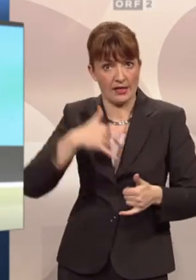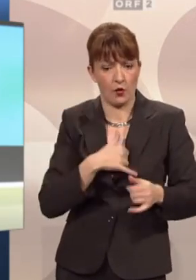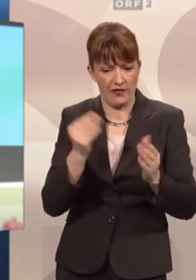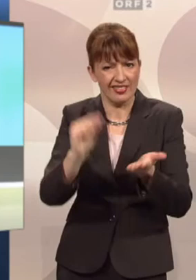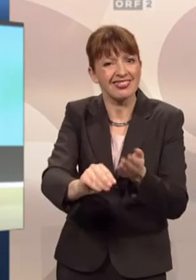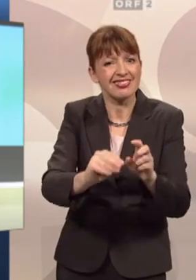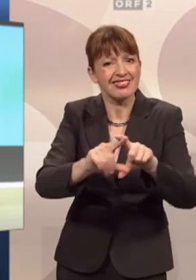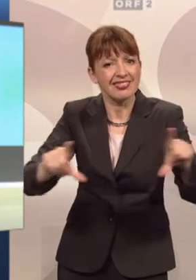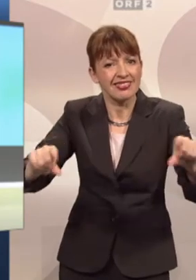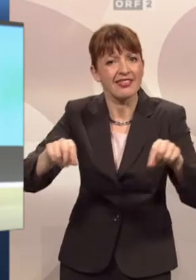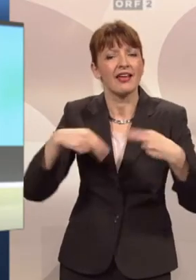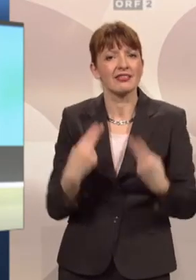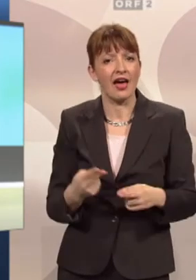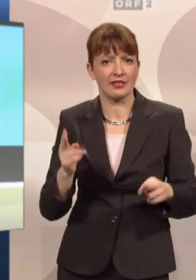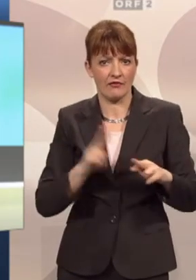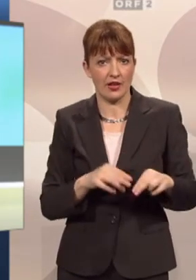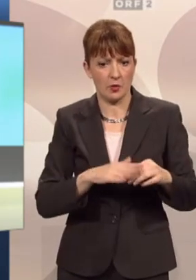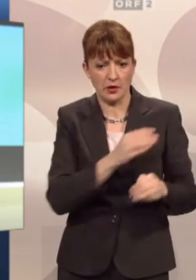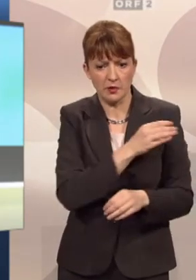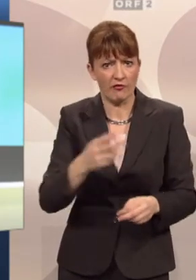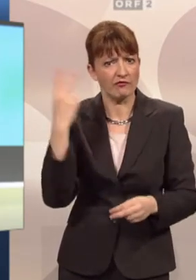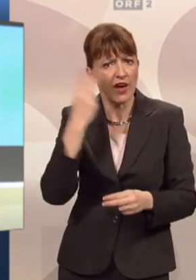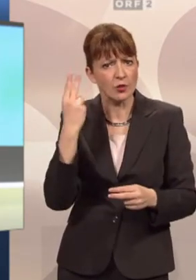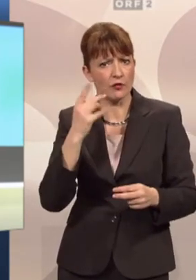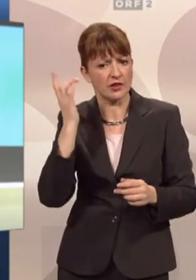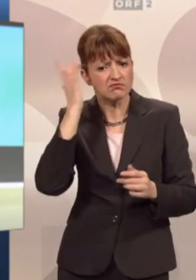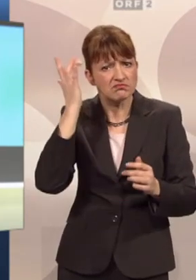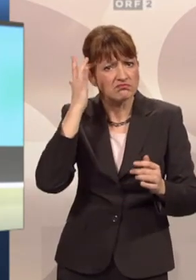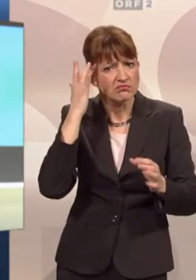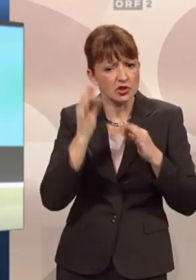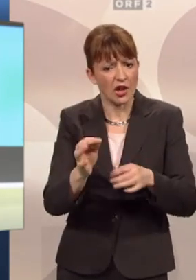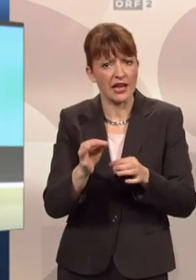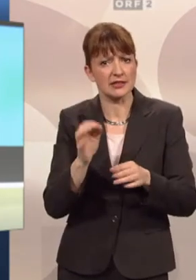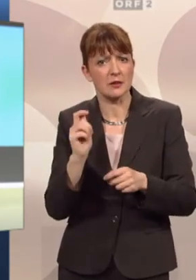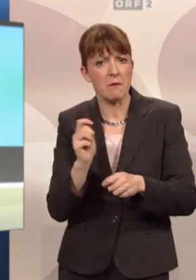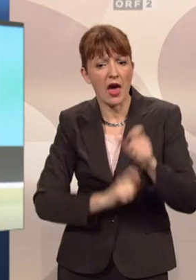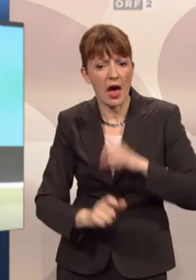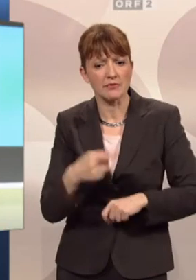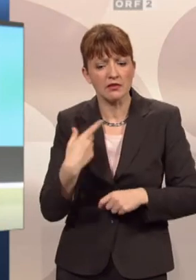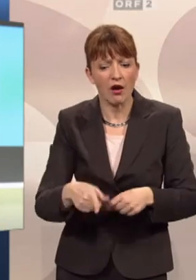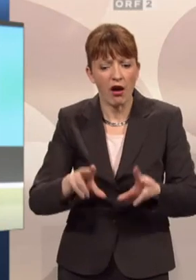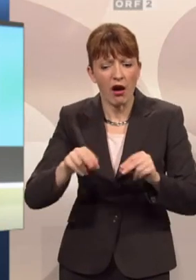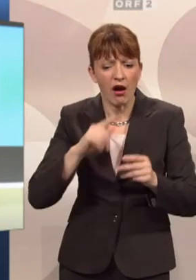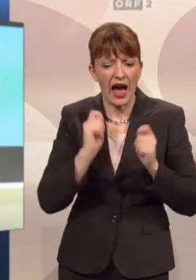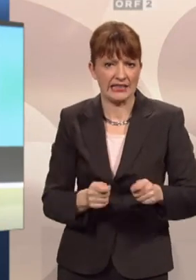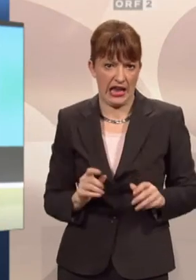sollte ein vernünftiger und einigermaßen mitdenkender Straßenbeamter hier also von einer Anzeige Abstand nehmen.